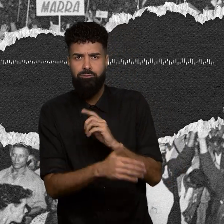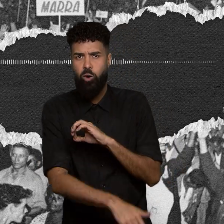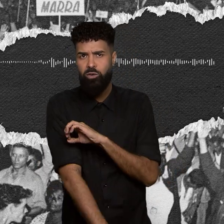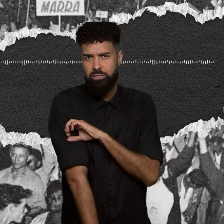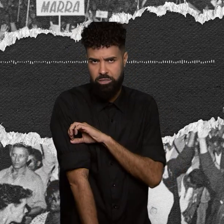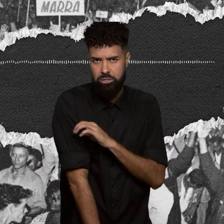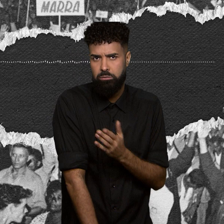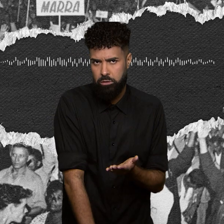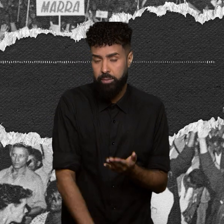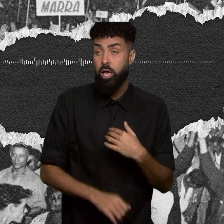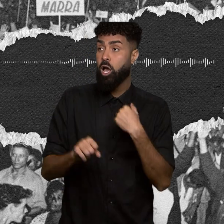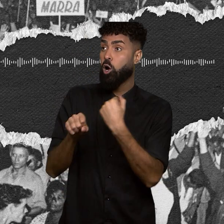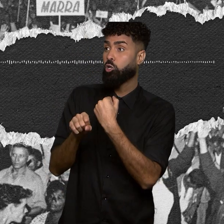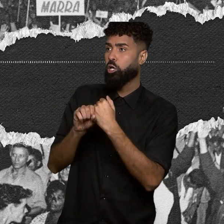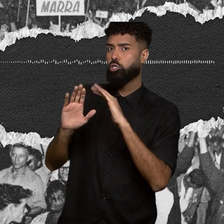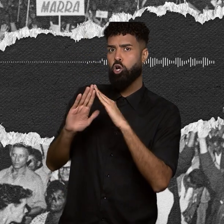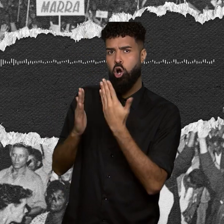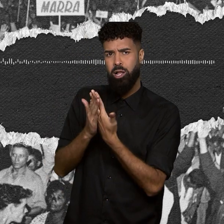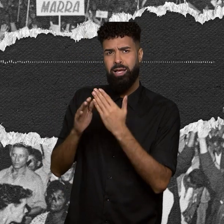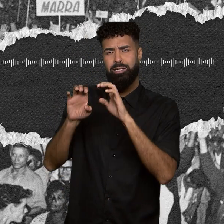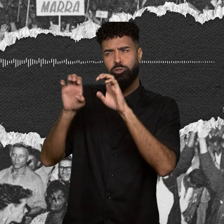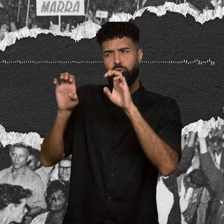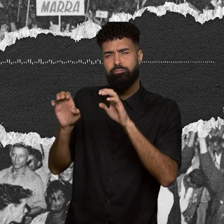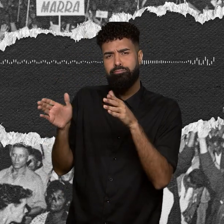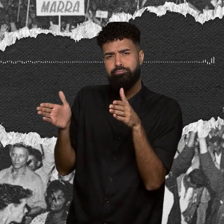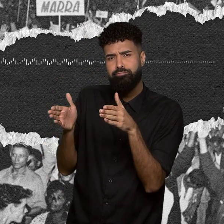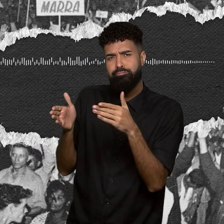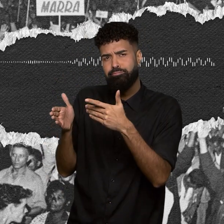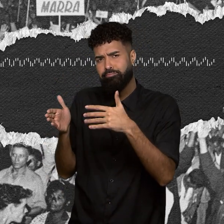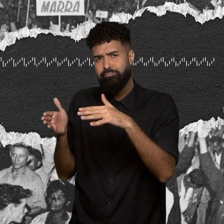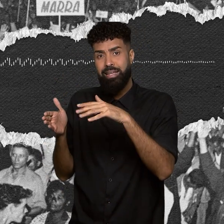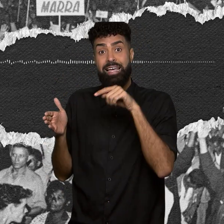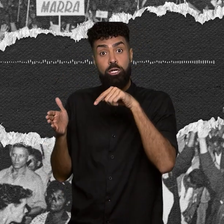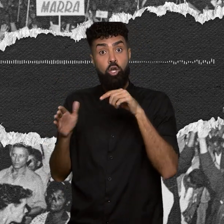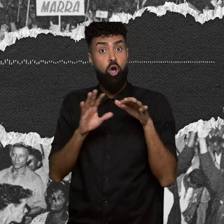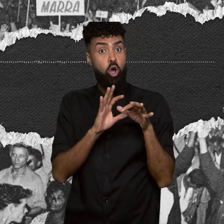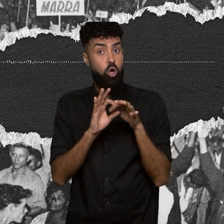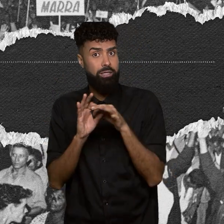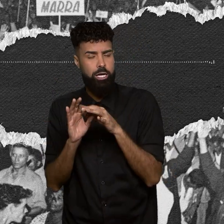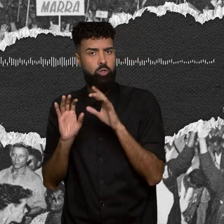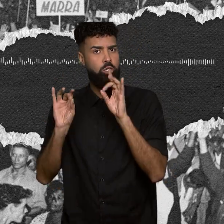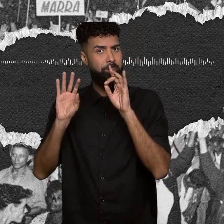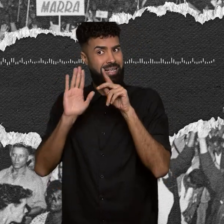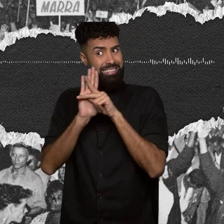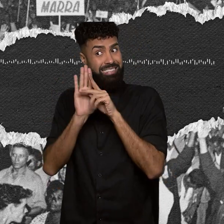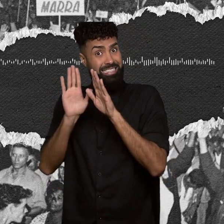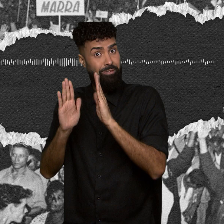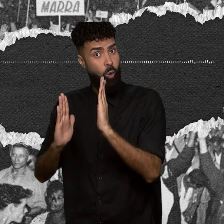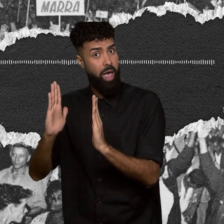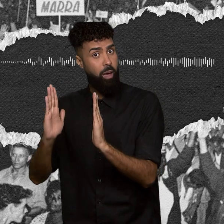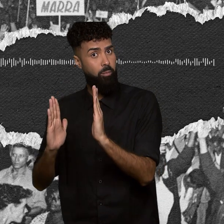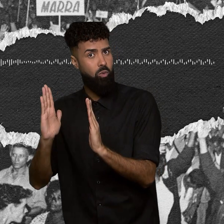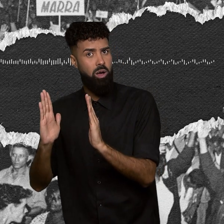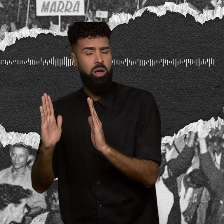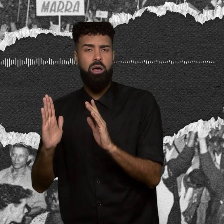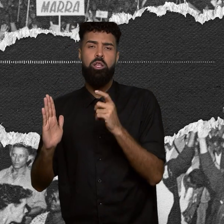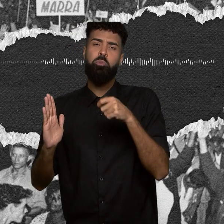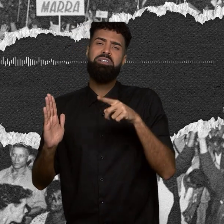construção de escolas de estruturas precárias está, nesse caso, dentro de um contexto muito específico. E a gente não entra no mérito se era a melhor